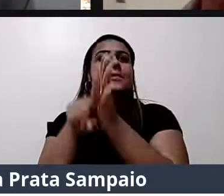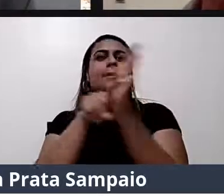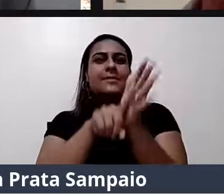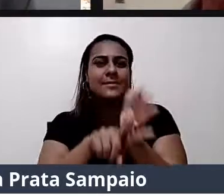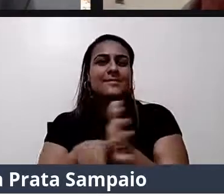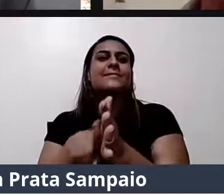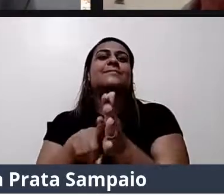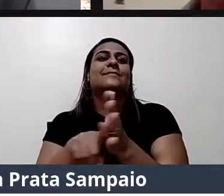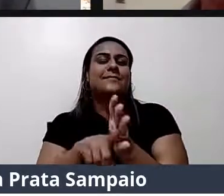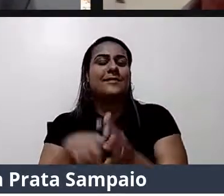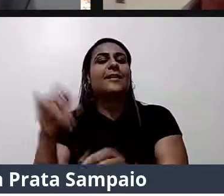Repita por favor o número